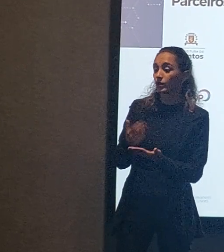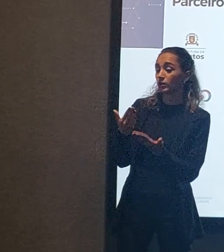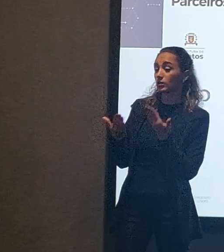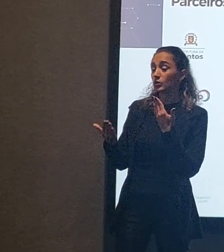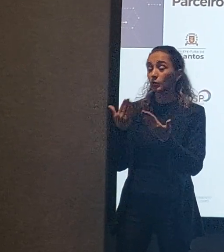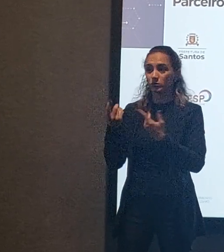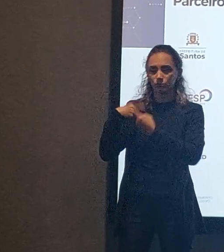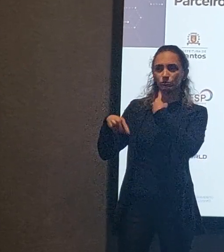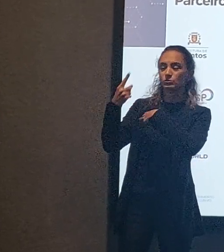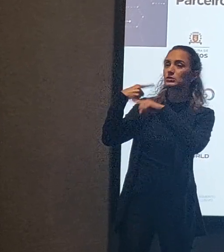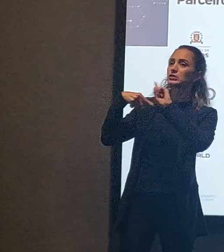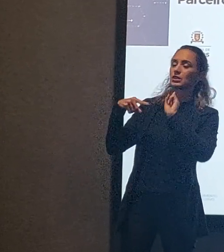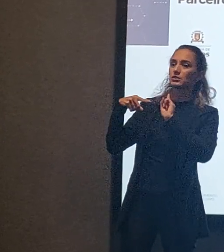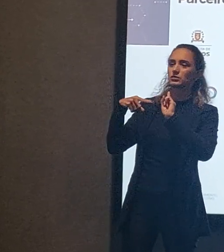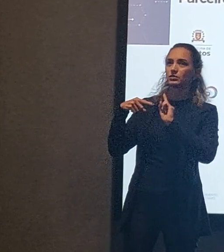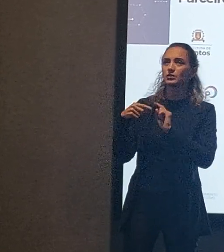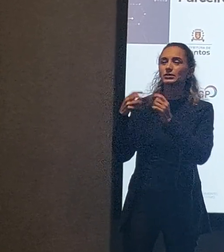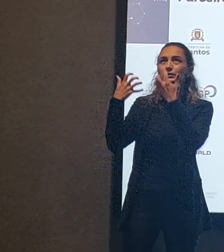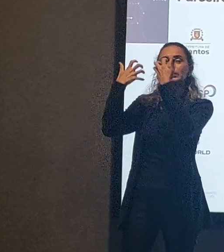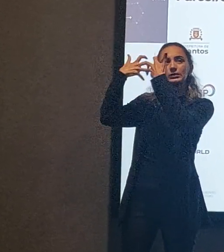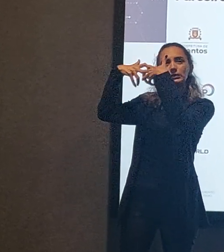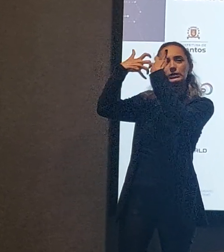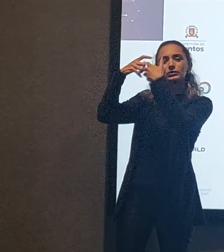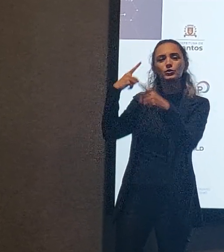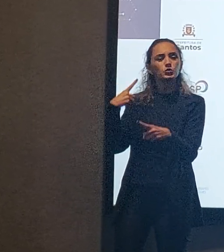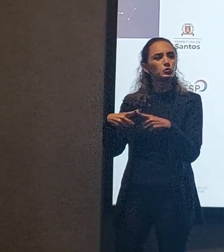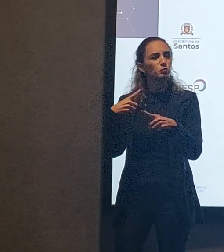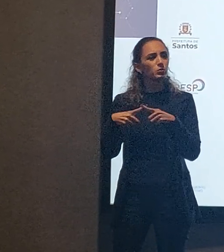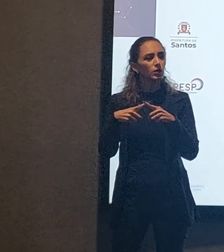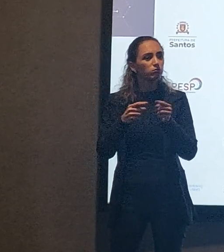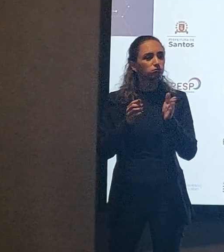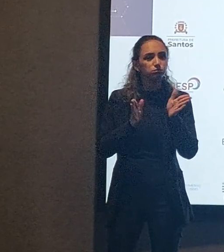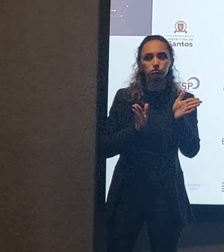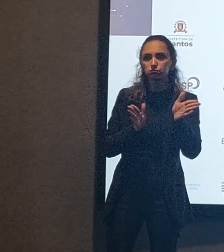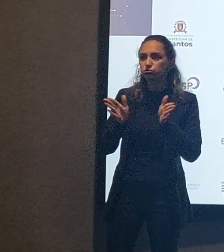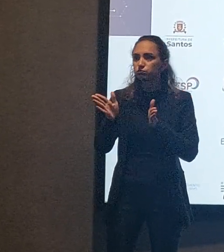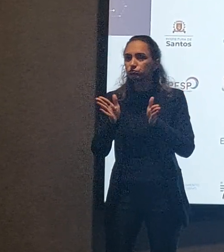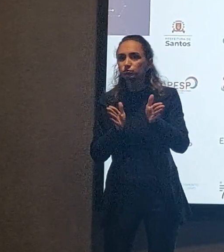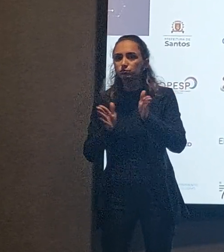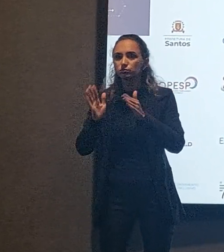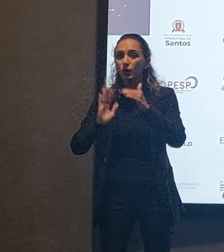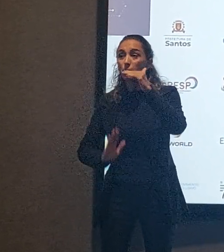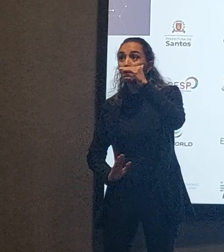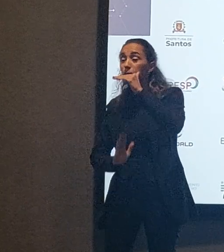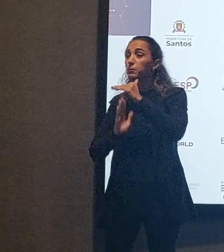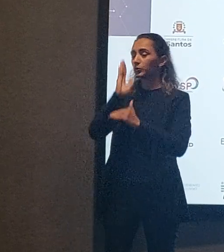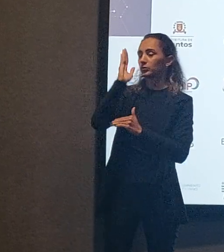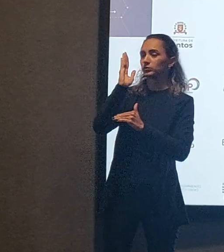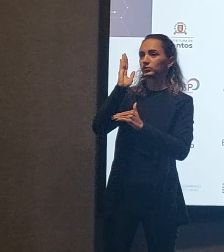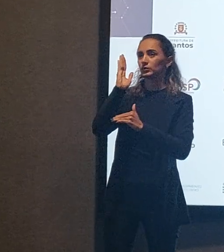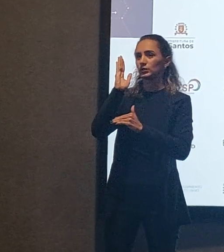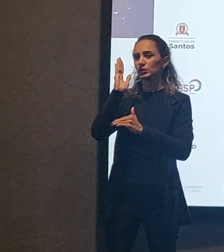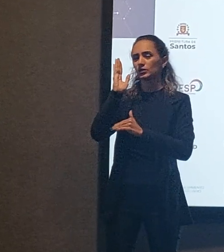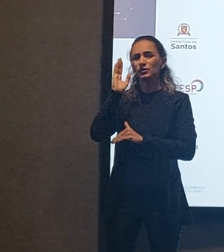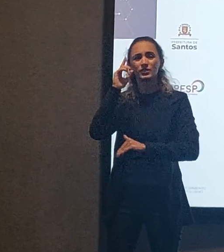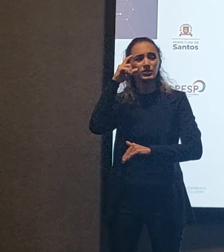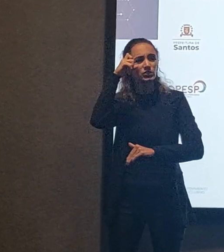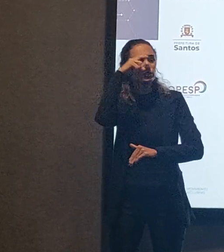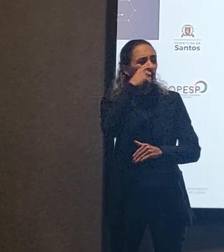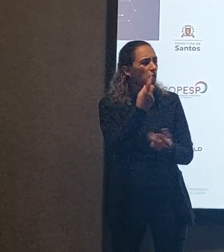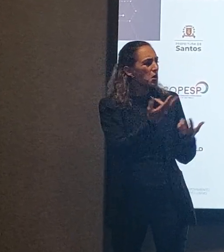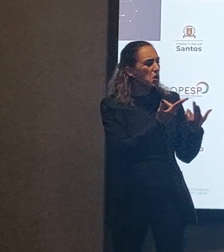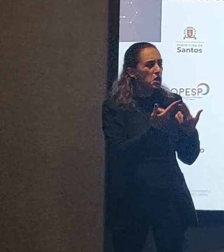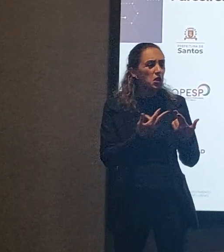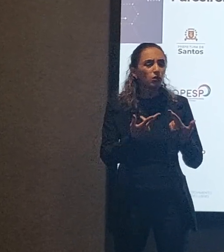Ela nos leva a refletir porque os caminhos que nos fazem chegar ao topo, eles dificilmente vão ser os mesmos caminhos que